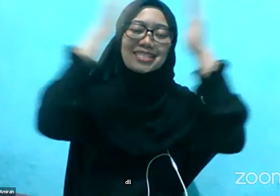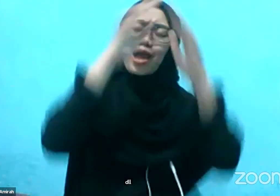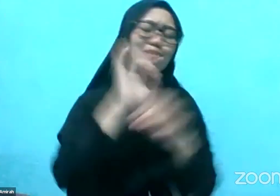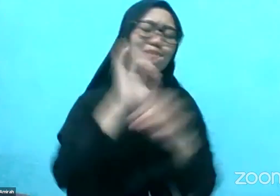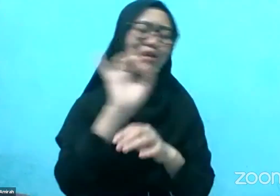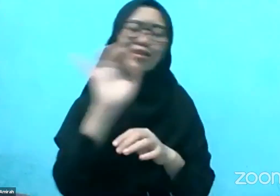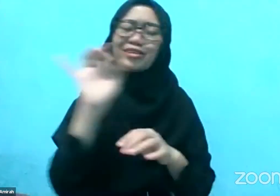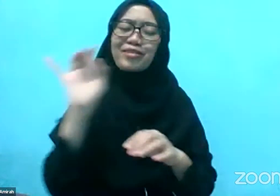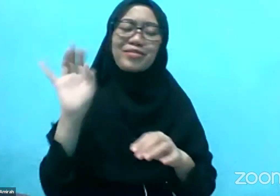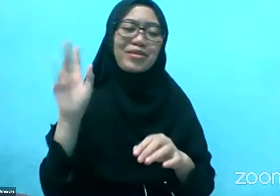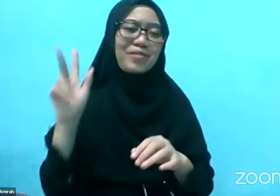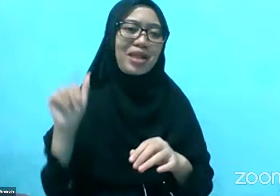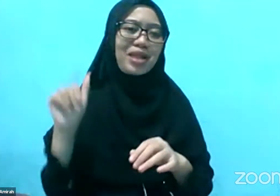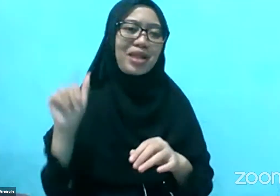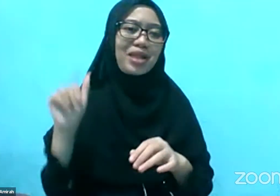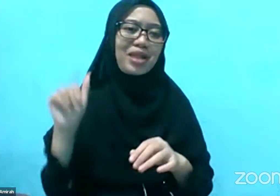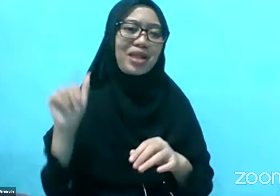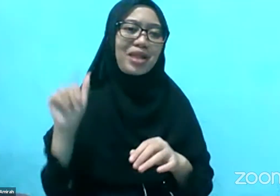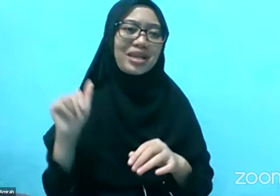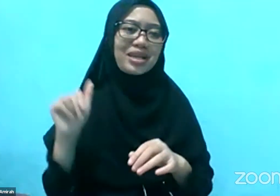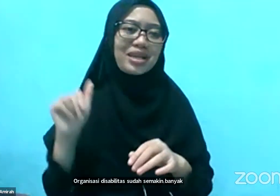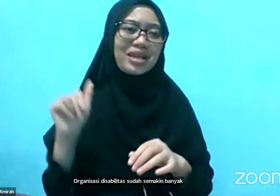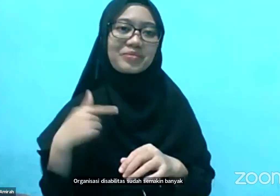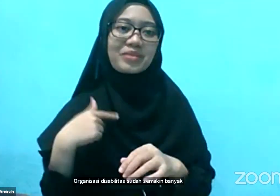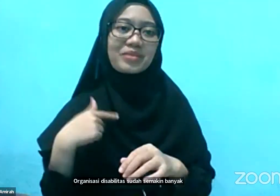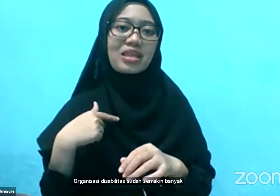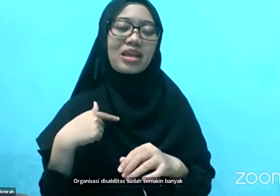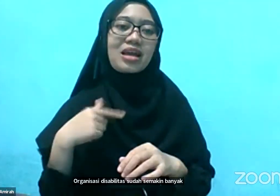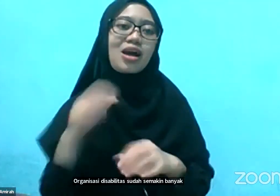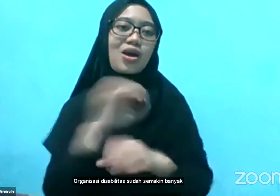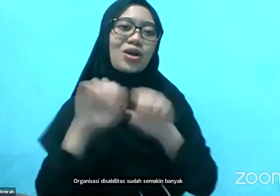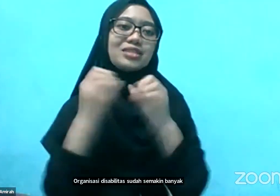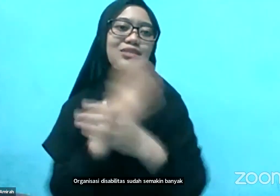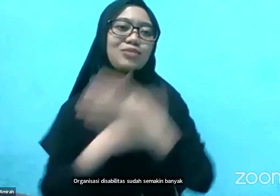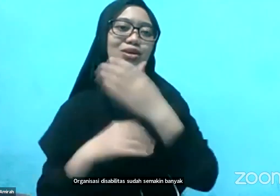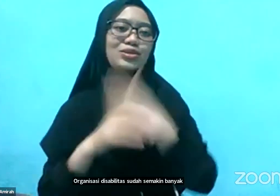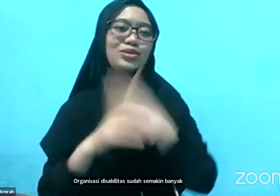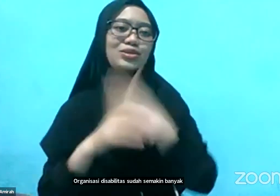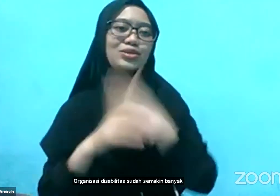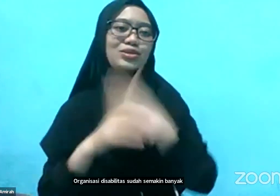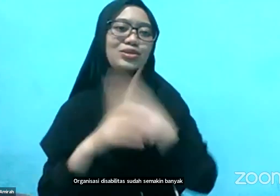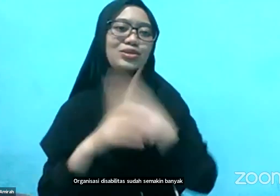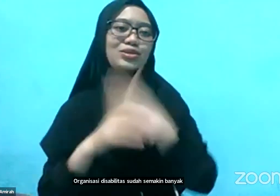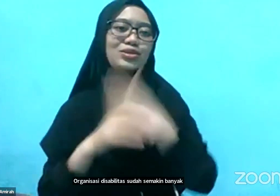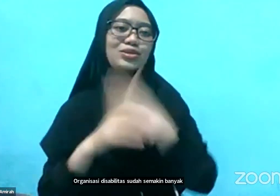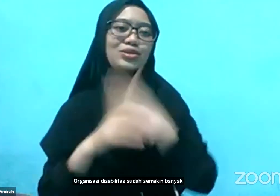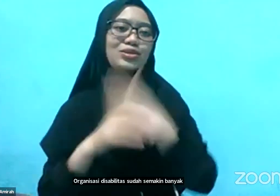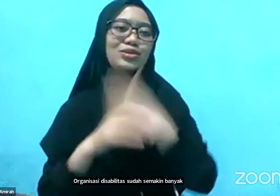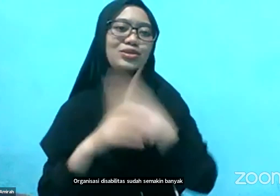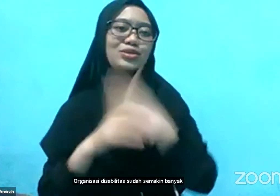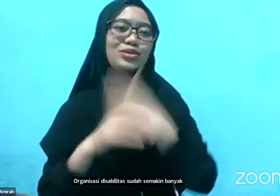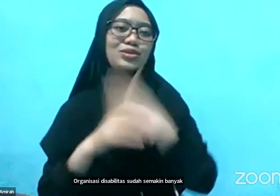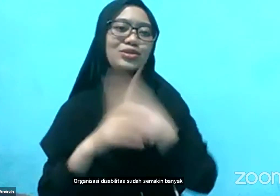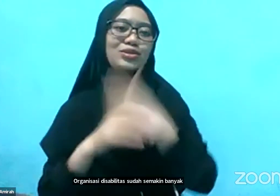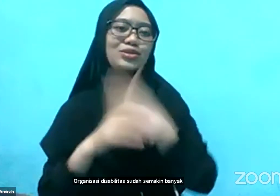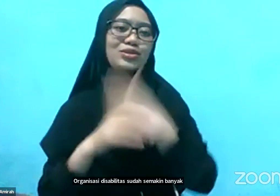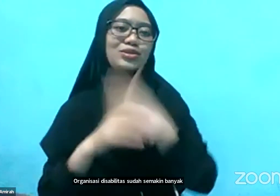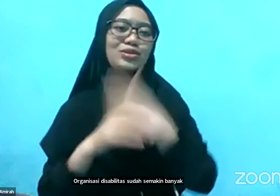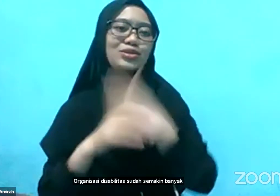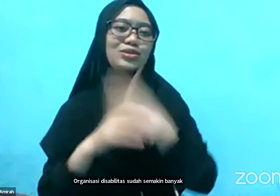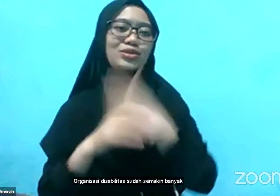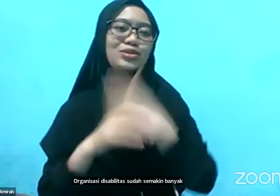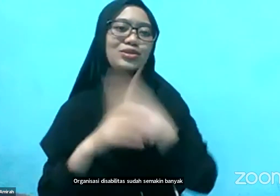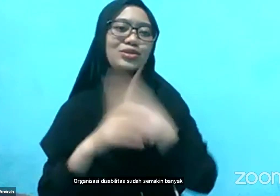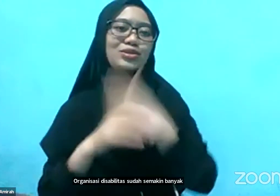sudah Apa ya kita menghasilkan 6 peraturan Pemerintah ya teman-teman ya Yang sudah disahkan Sudah pada baca belum?